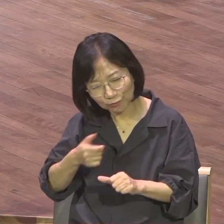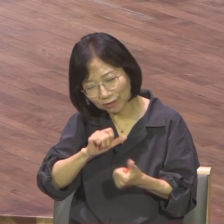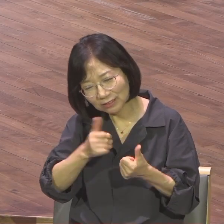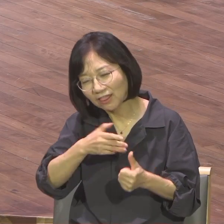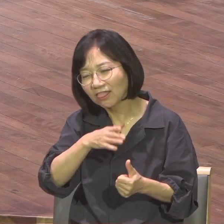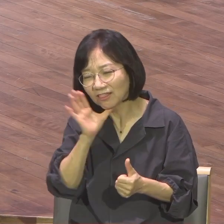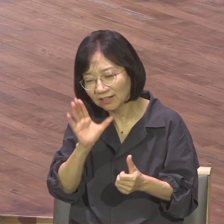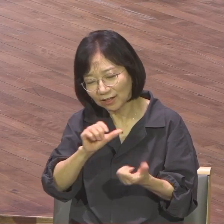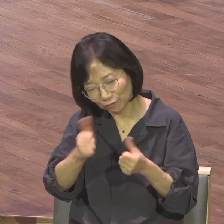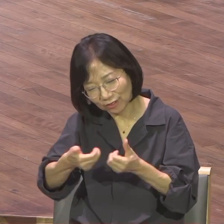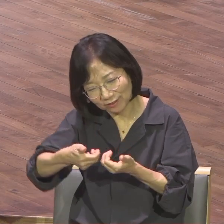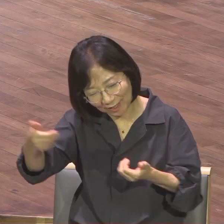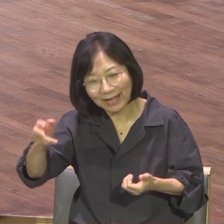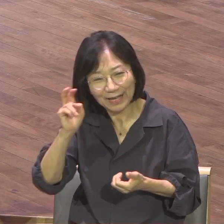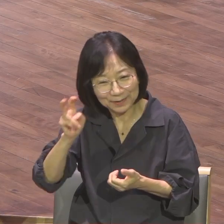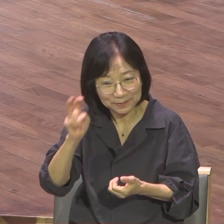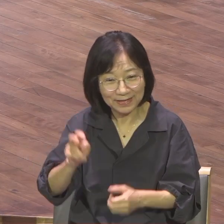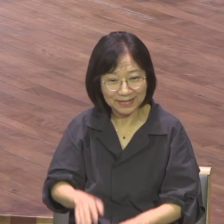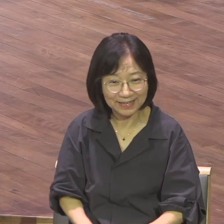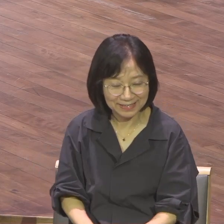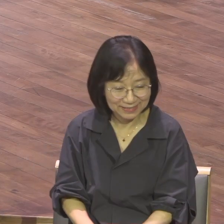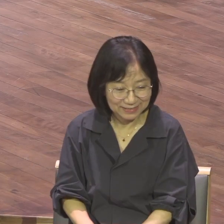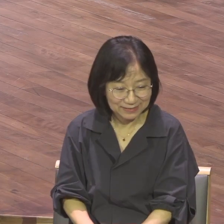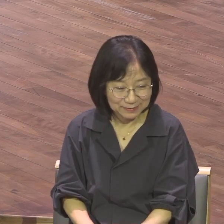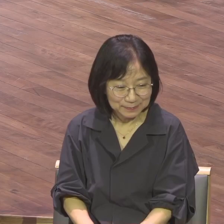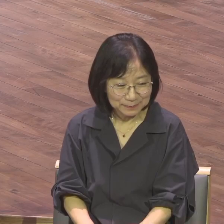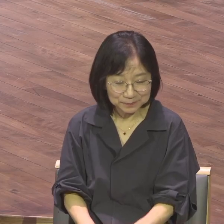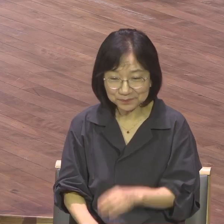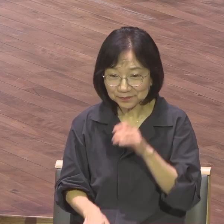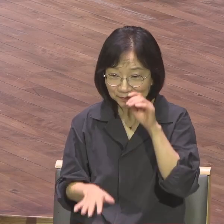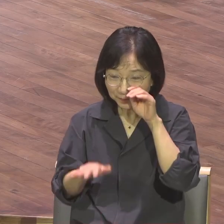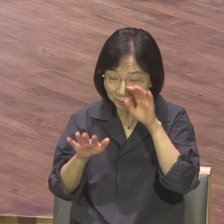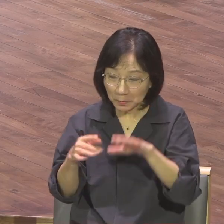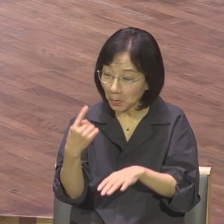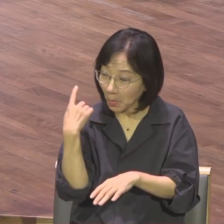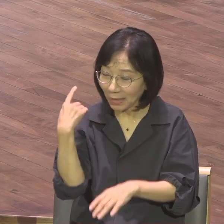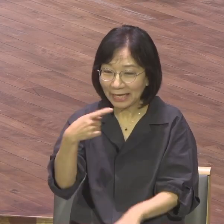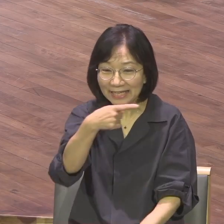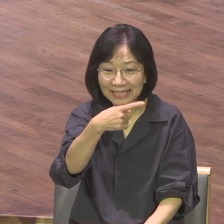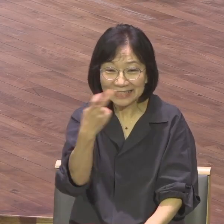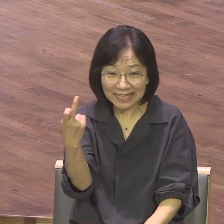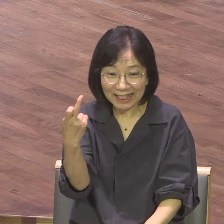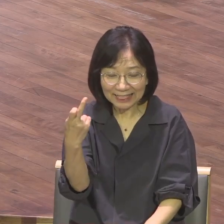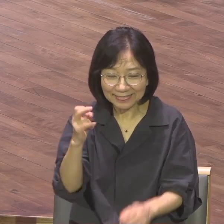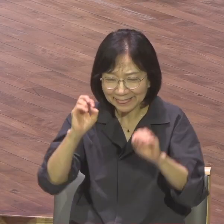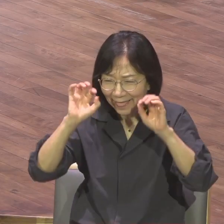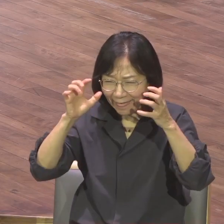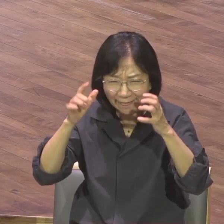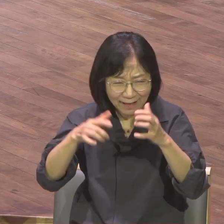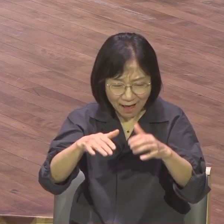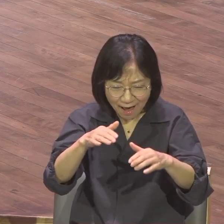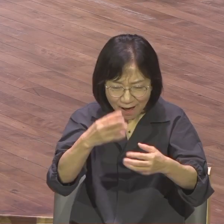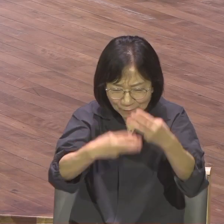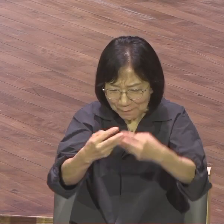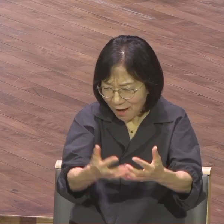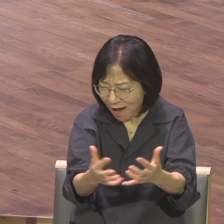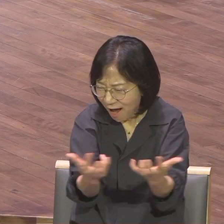이번에 킴텍스에서 정말 그 모인 랩몬트들을 보면서 자라나는 후대들을 보면서 더 감사한 건요 저